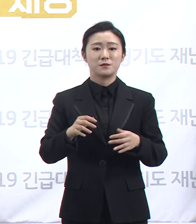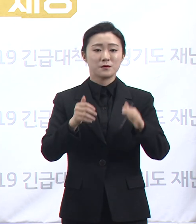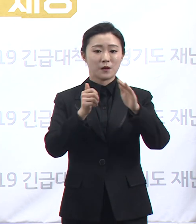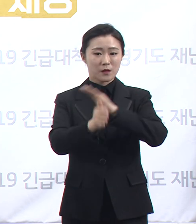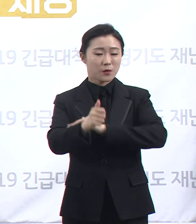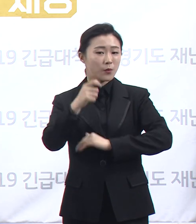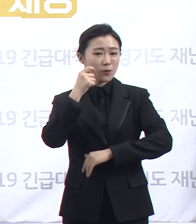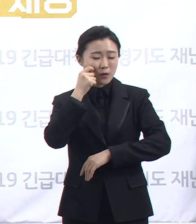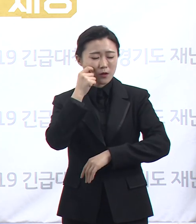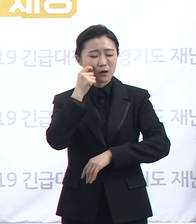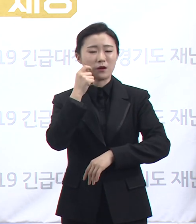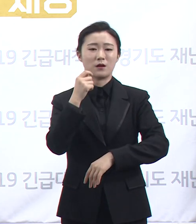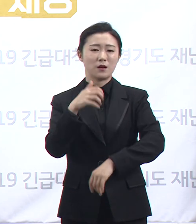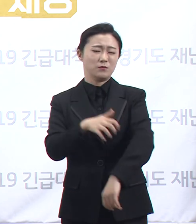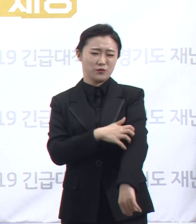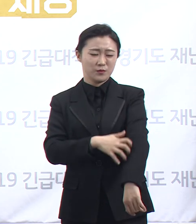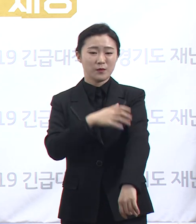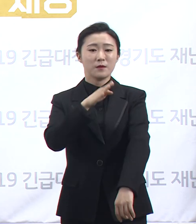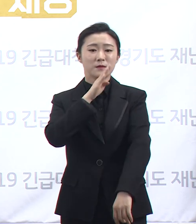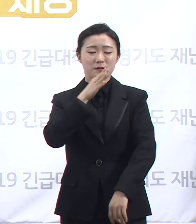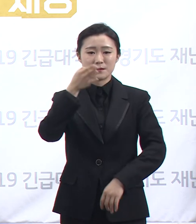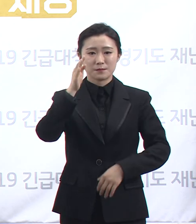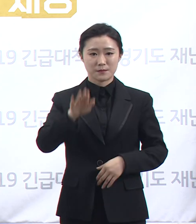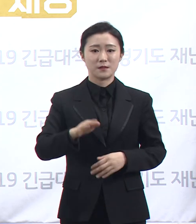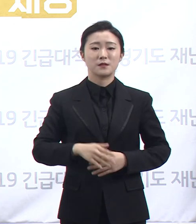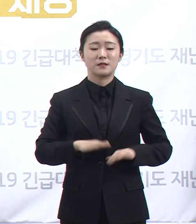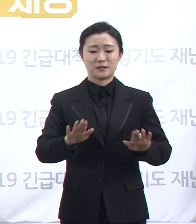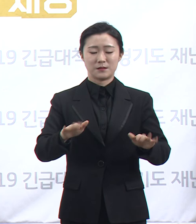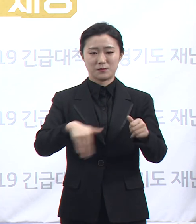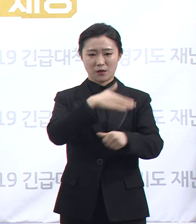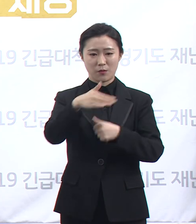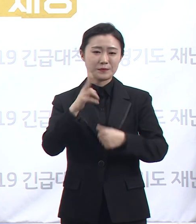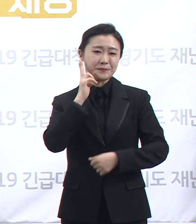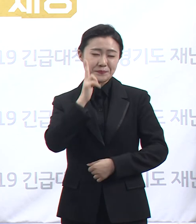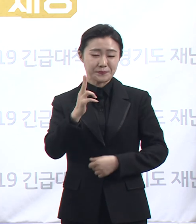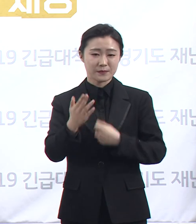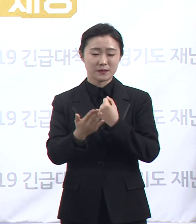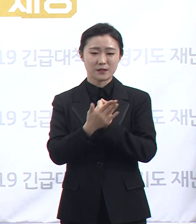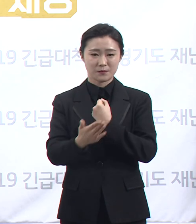상황인 현 사태가 엄중한 만큼 적극적인 동참을 부탁드립니다.